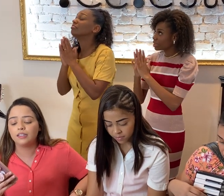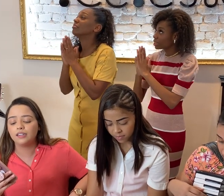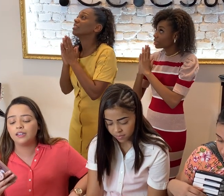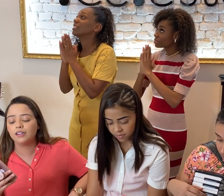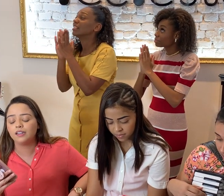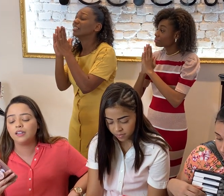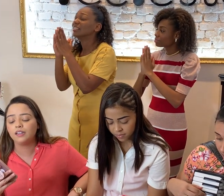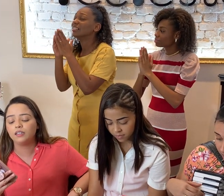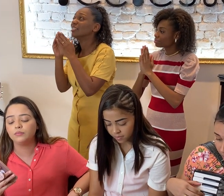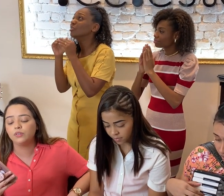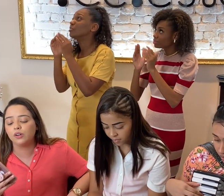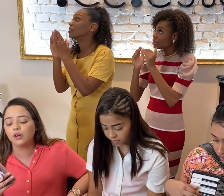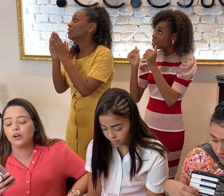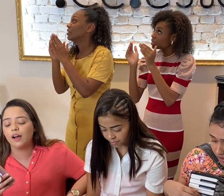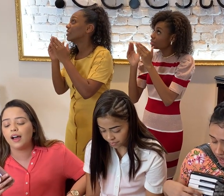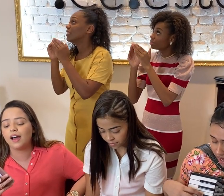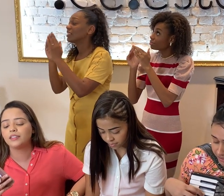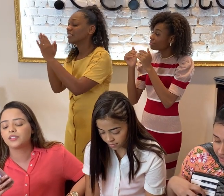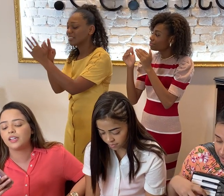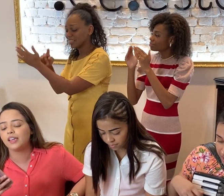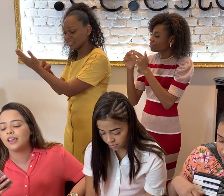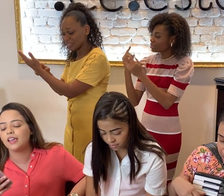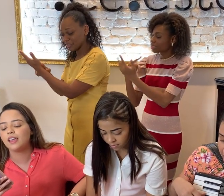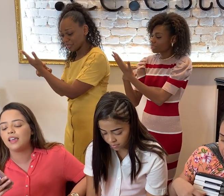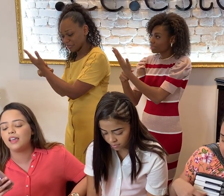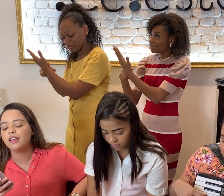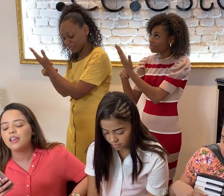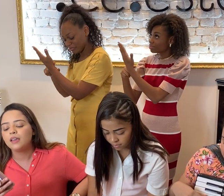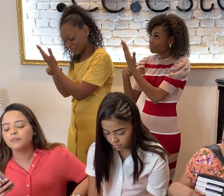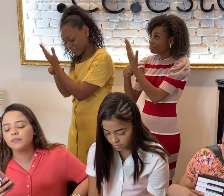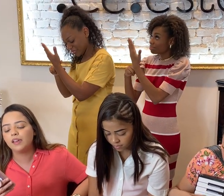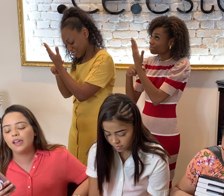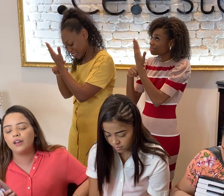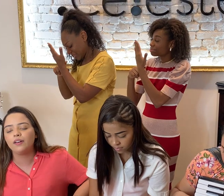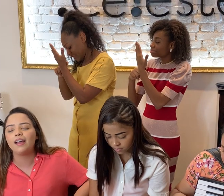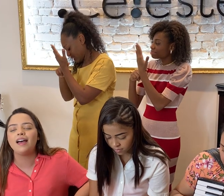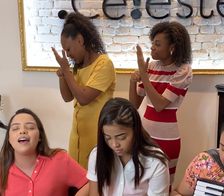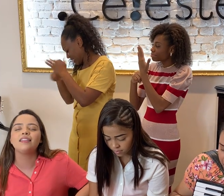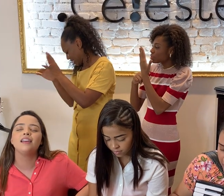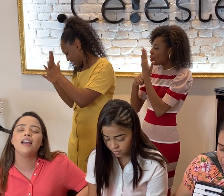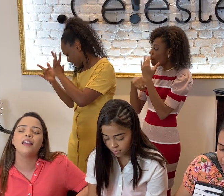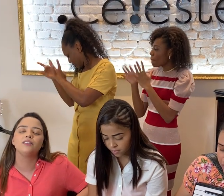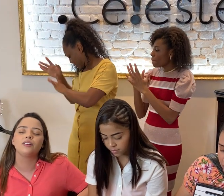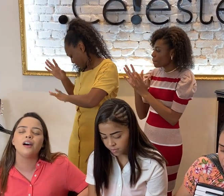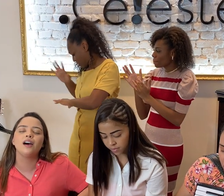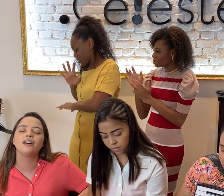Clamo a ti, meu Redentor